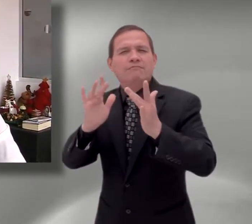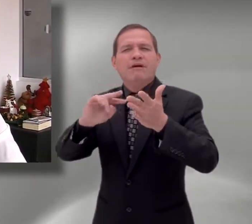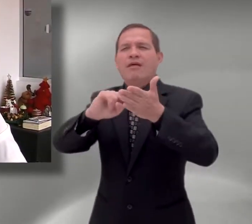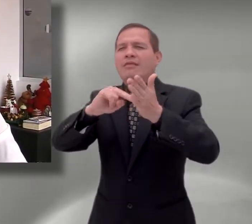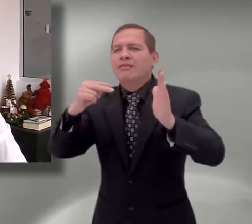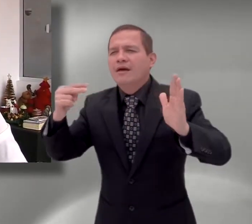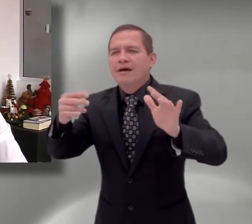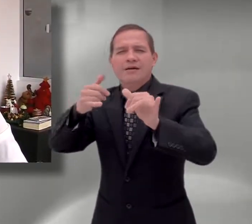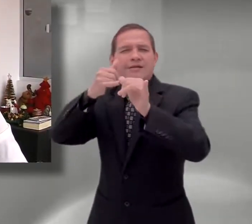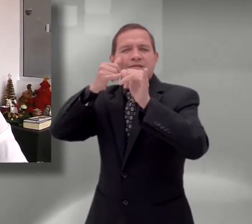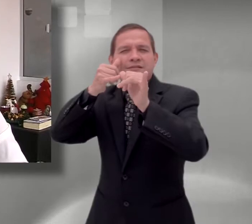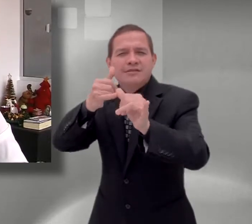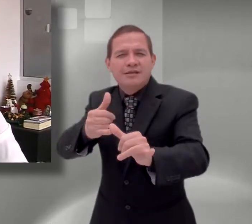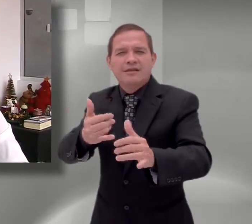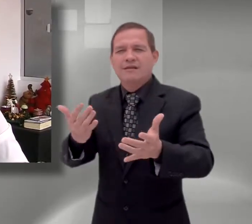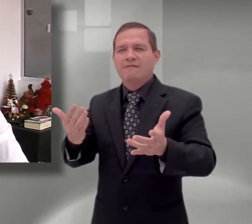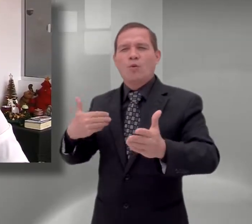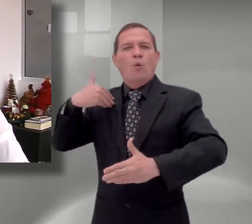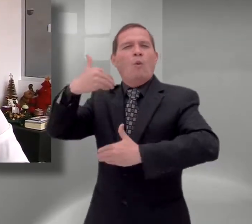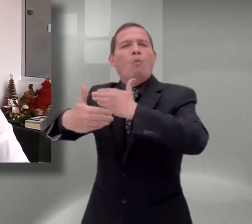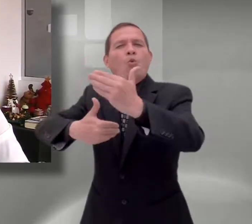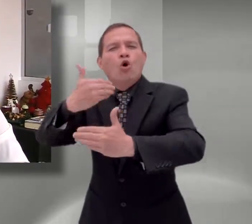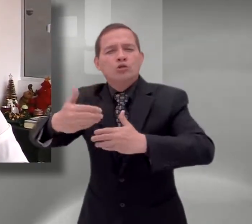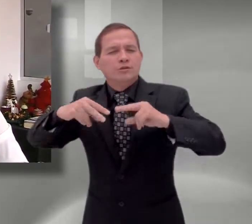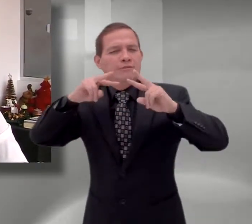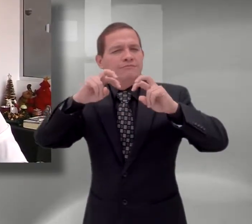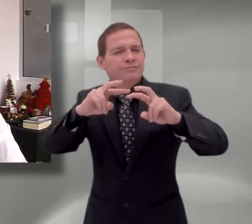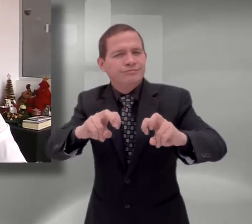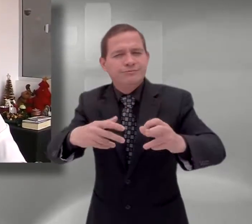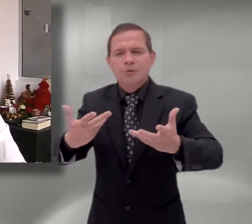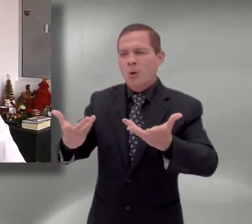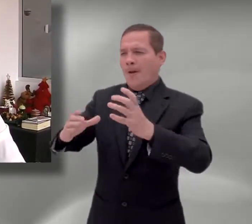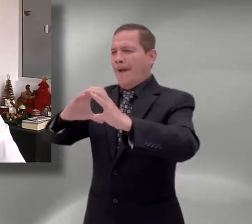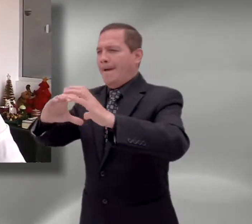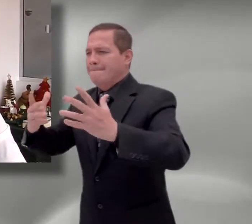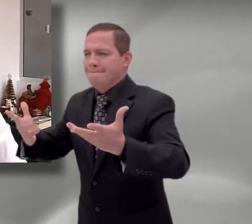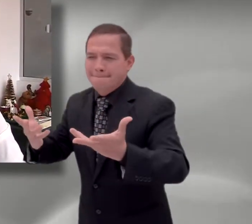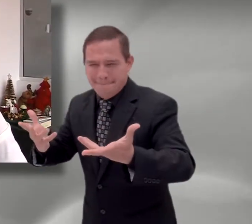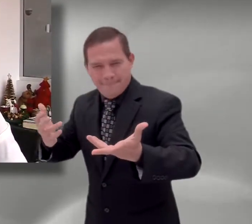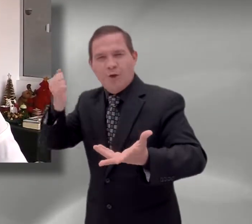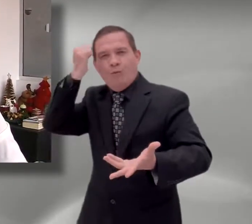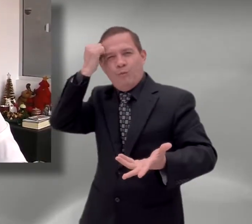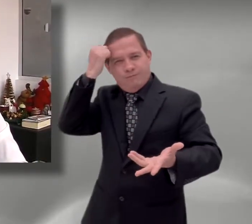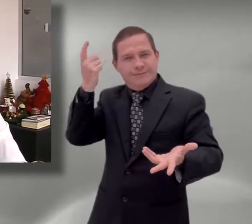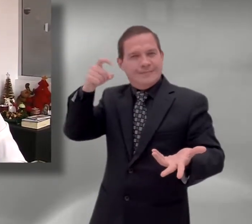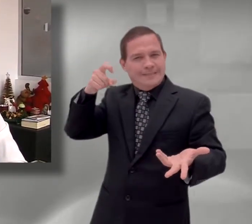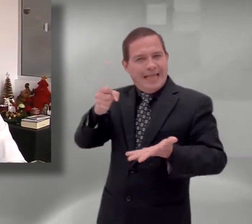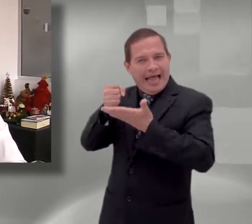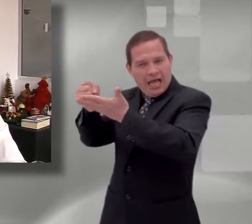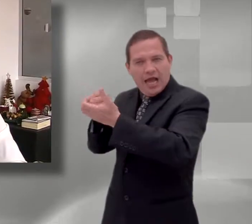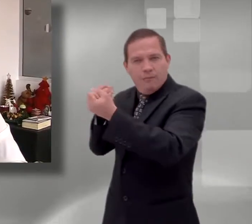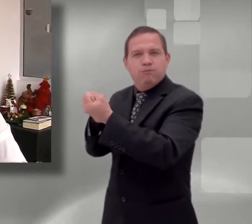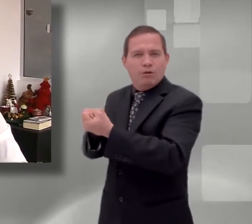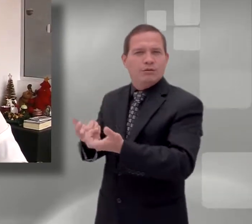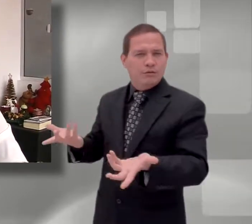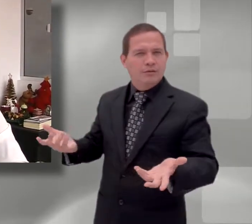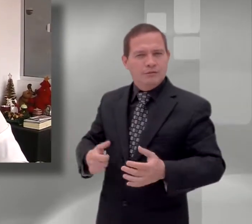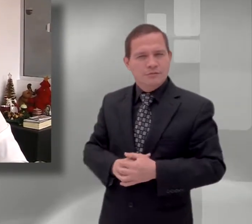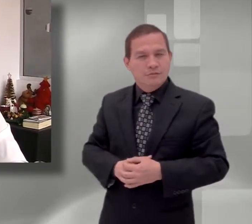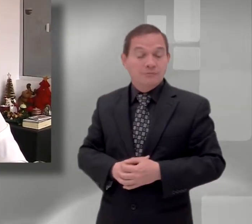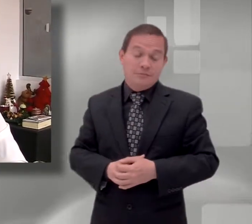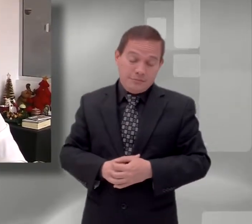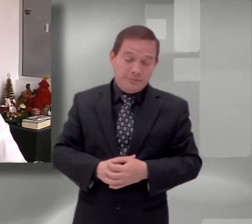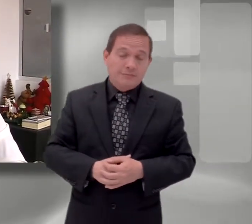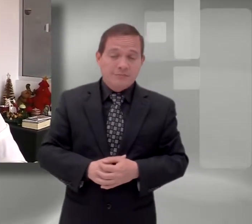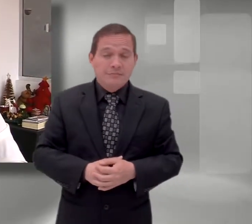científico, desde los mismos procesos de investigación que se desarrollan? Pues allí también habrá una herramienta para los